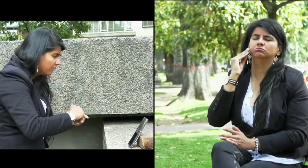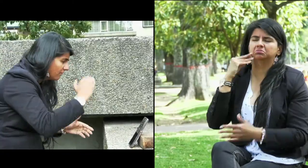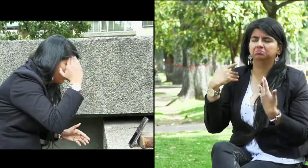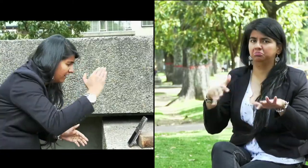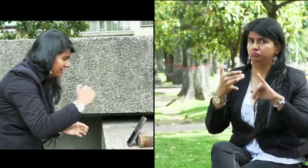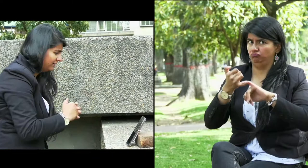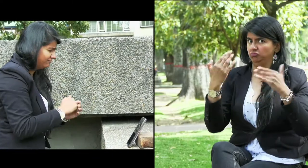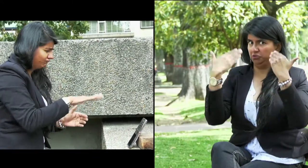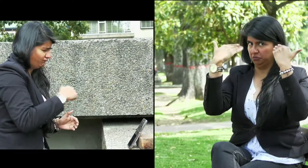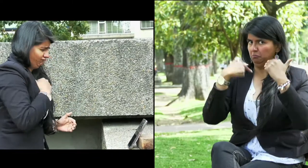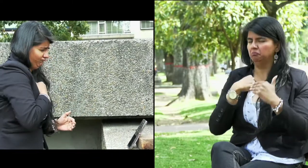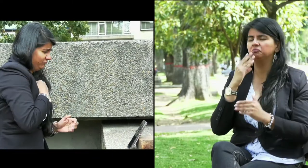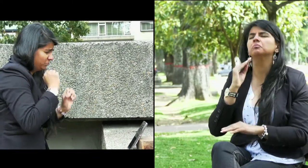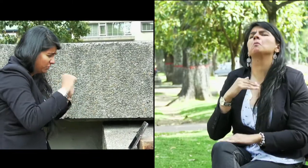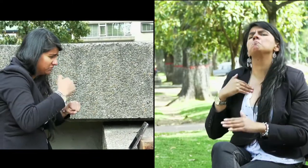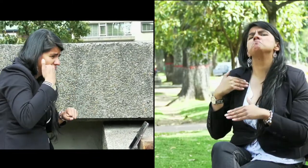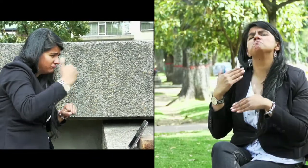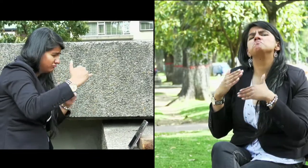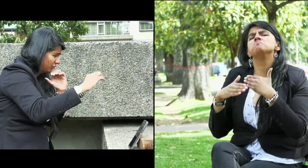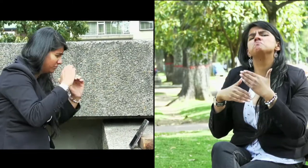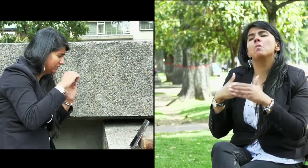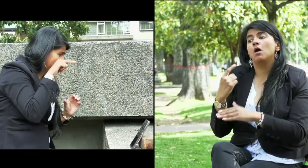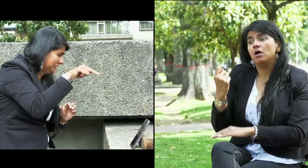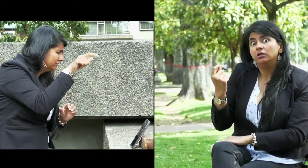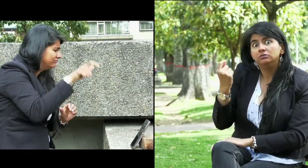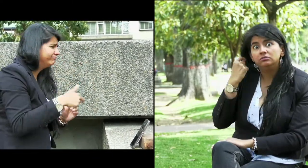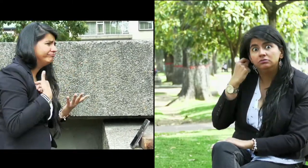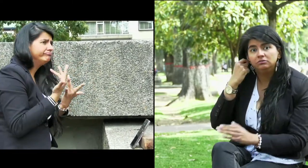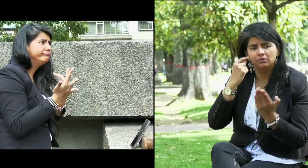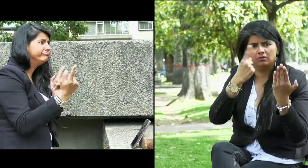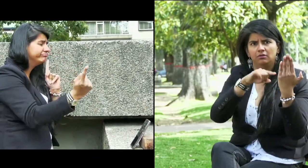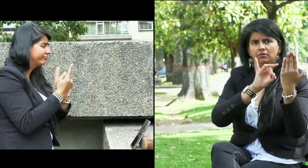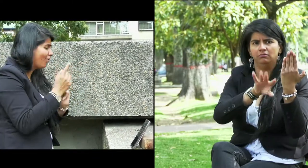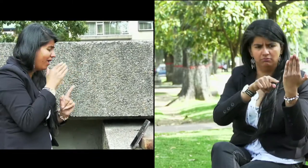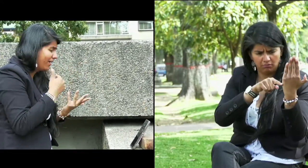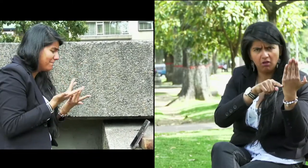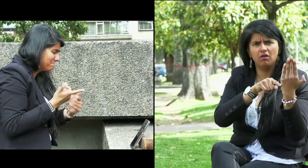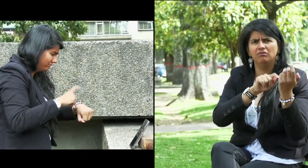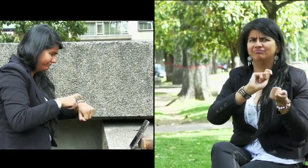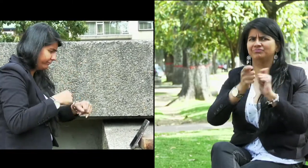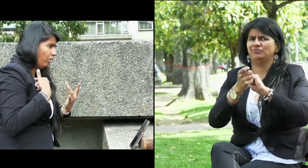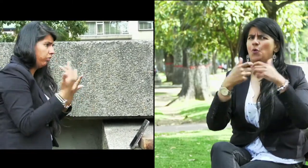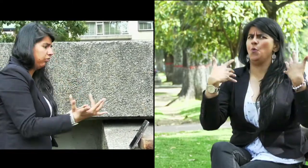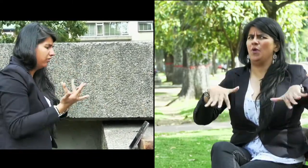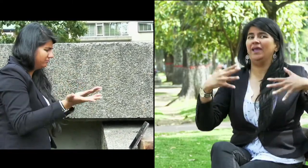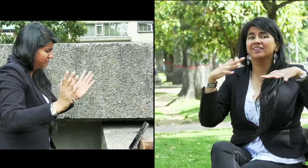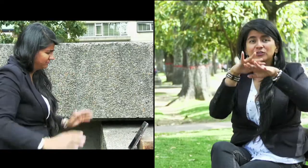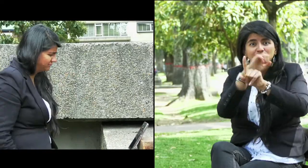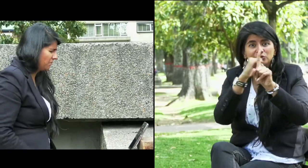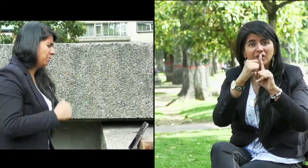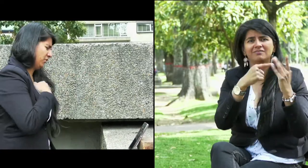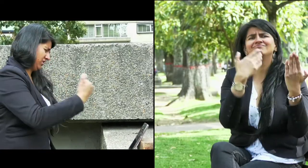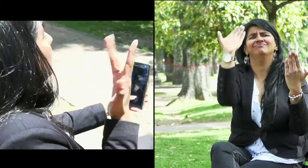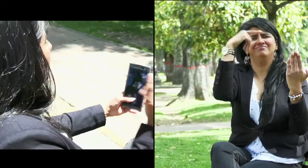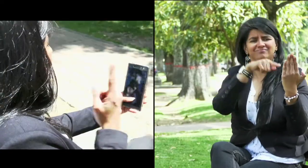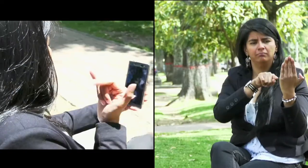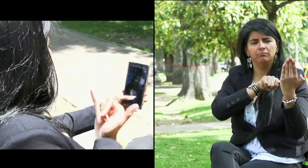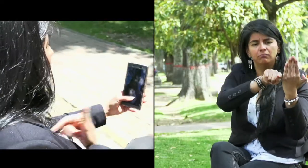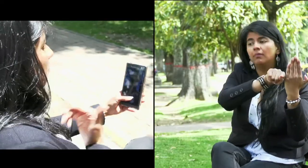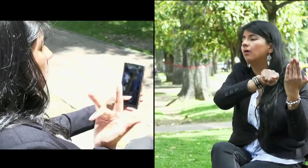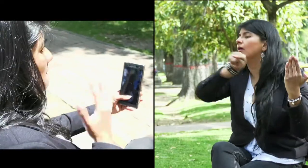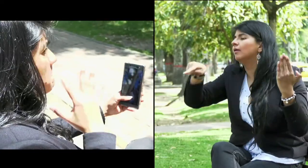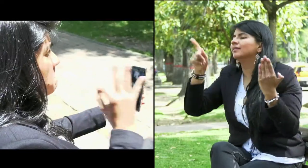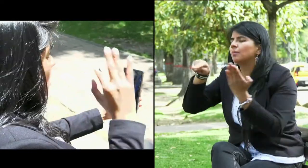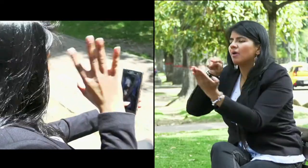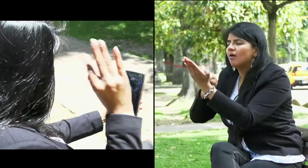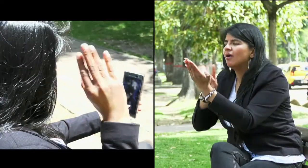para comunicarme con mi familia, he logrado adquirir esta independencia, pero hace poco que conocí el nuevo servicio de videomensajes. Me siento